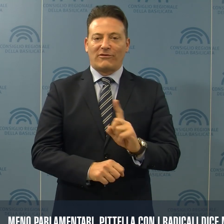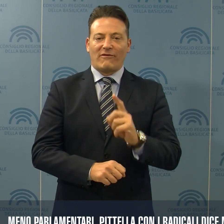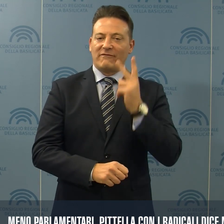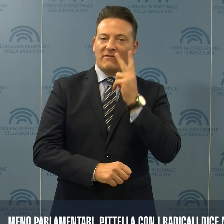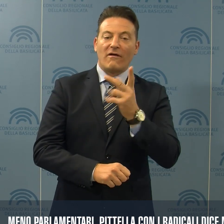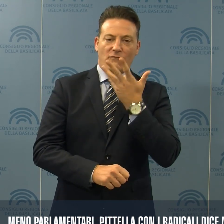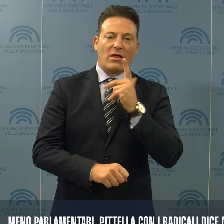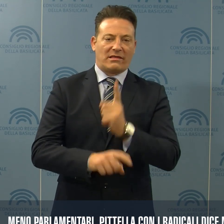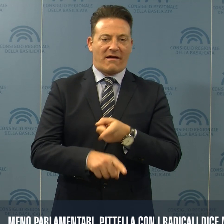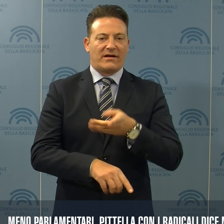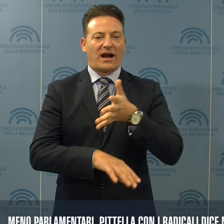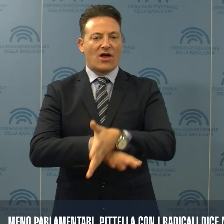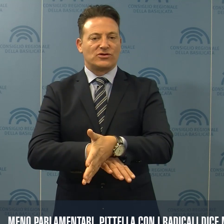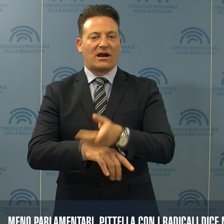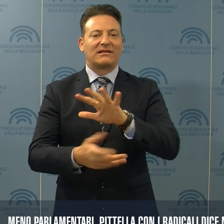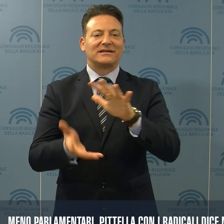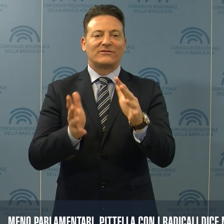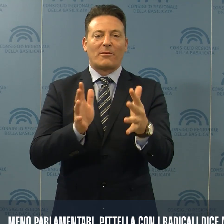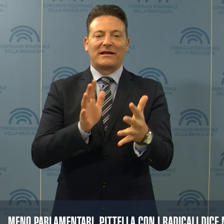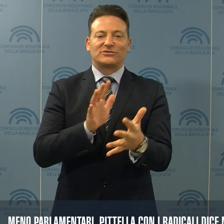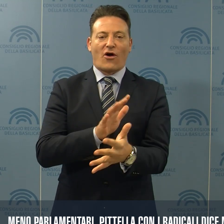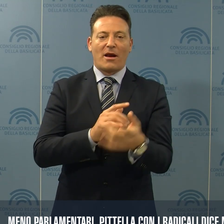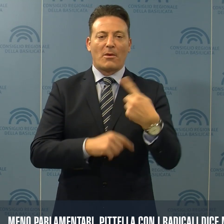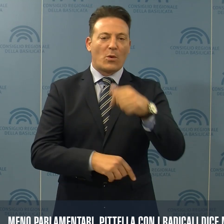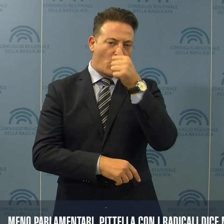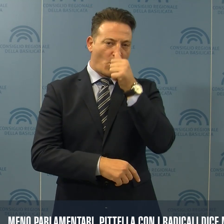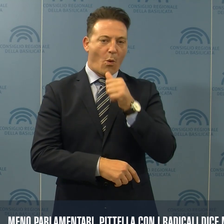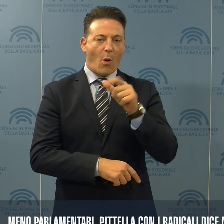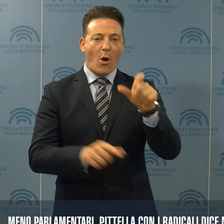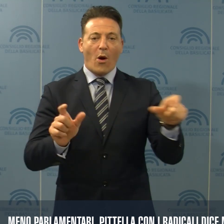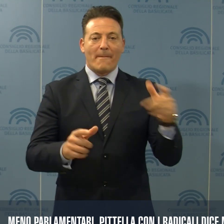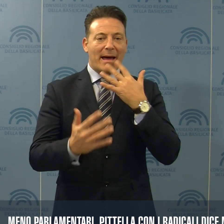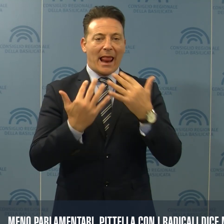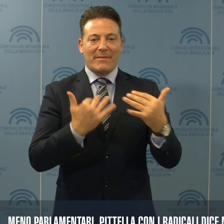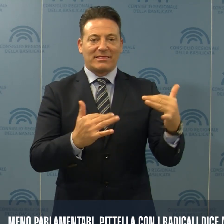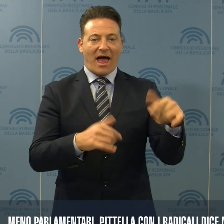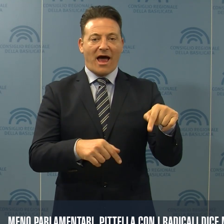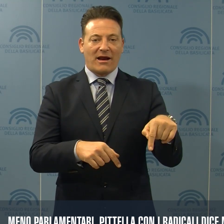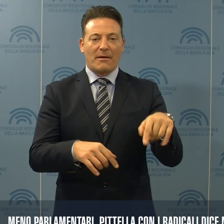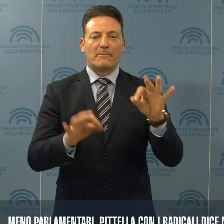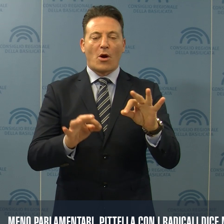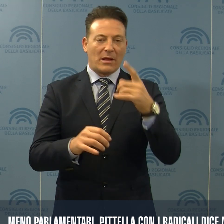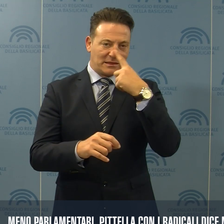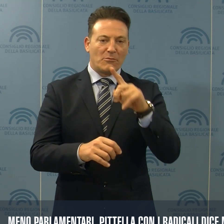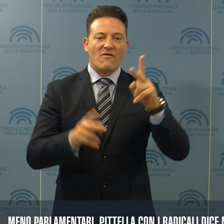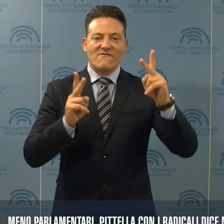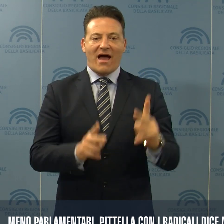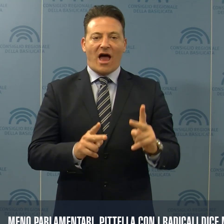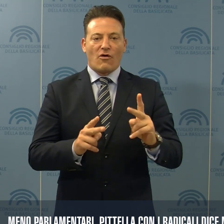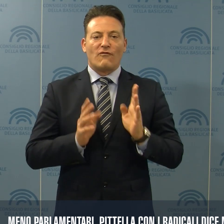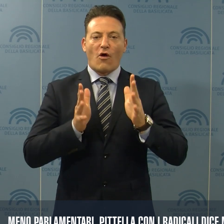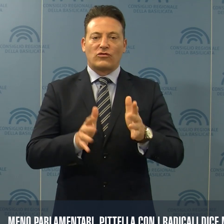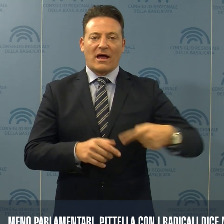senza reagire, alla trasformazione del ruolo di parlamentare in mero esecutore della